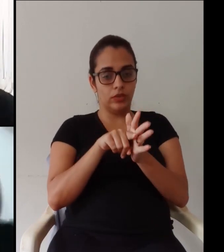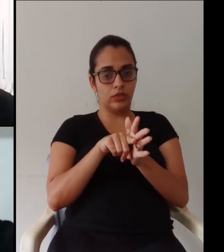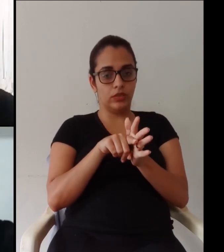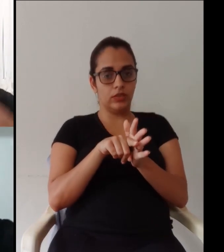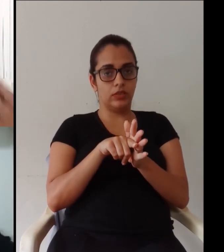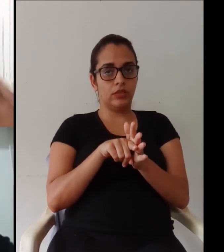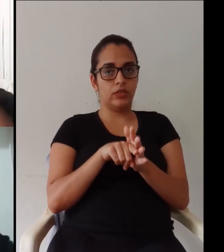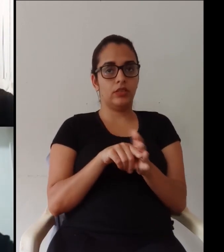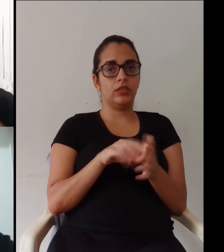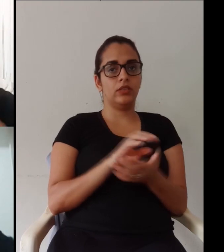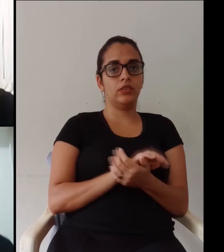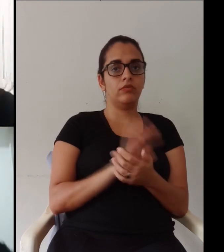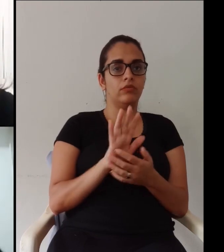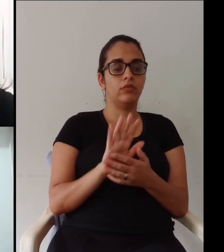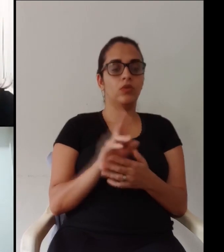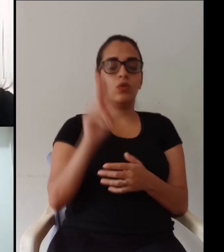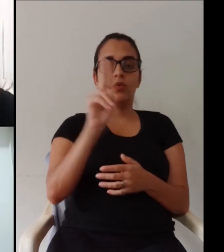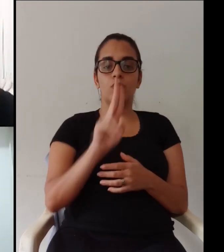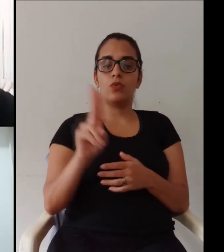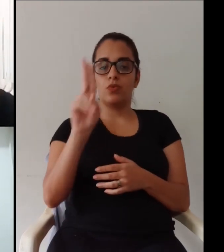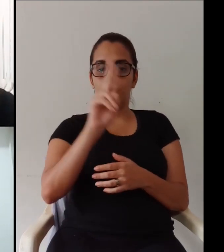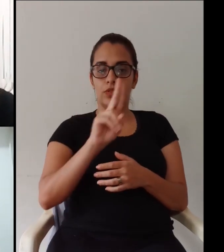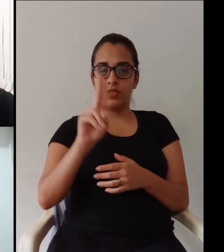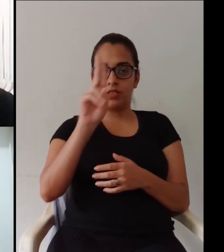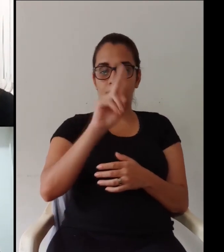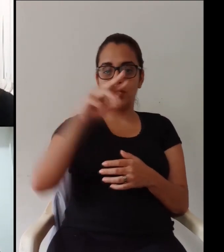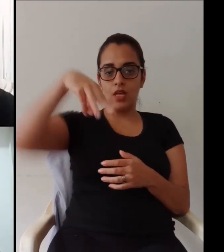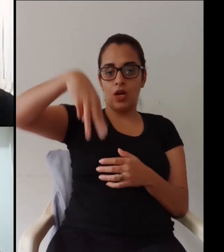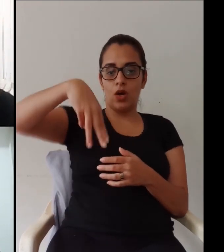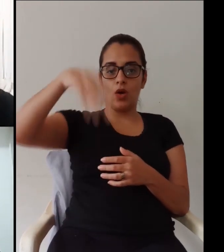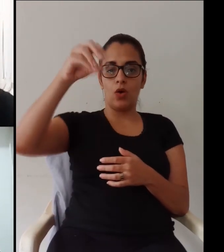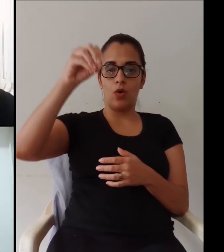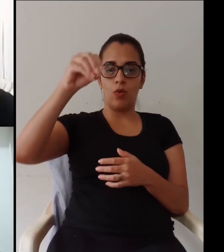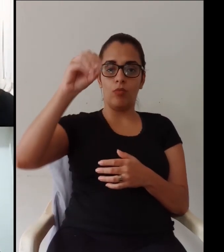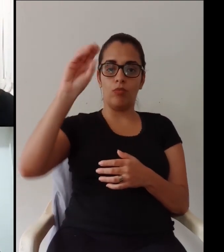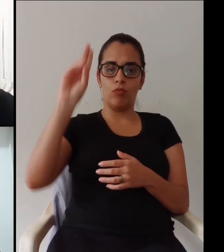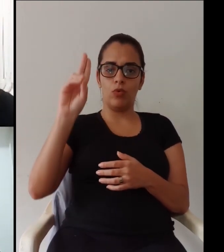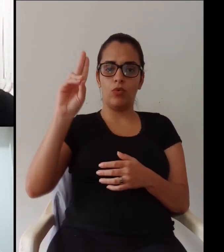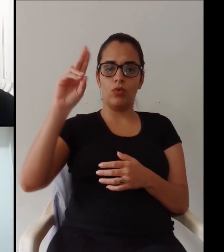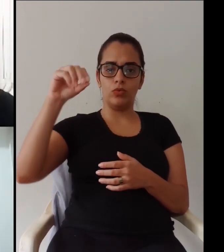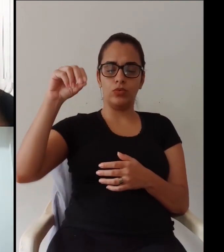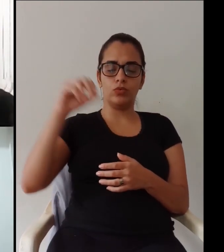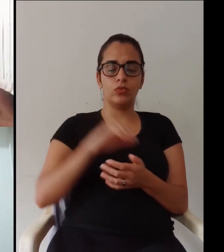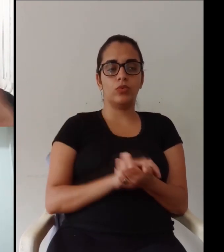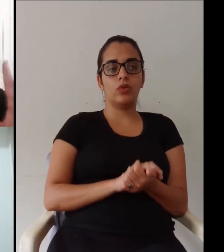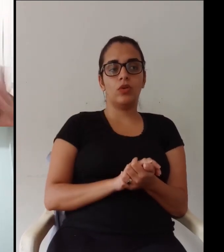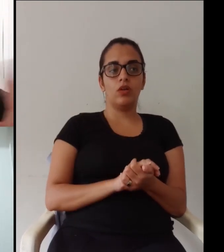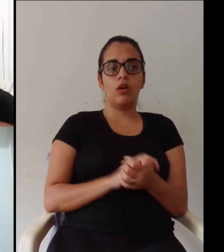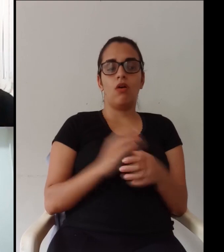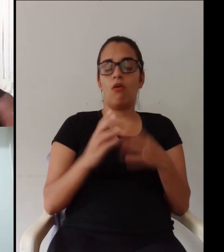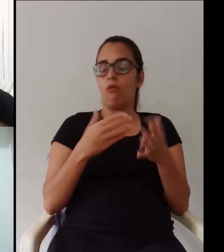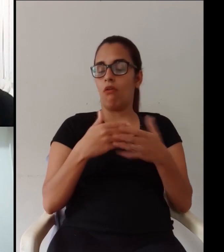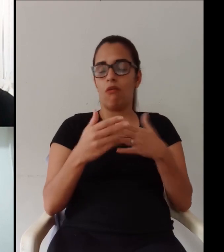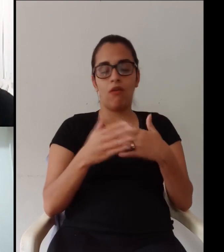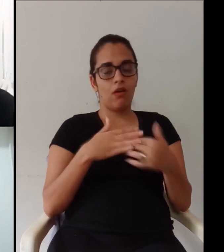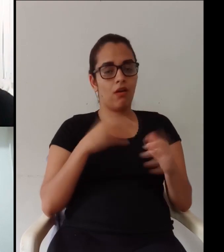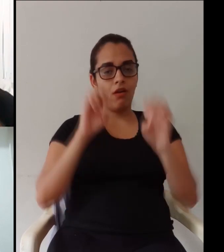também tem sido uma é uma uma pergunta muito recorrente né e uma polêmica muito grande é sobre a